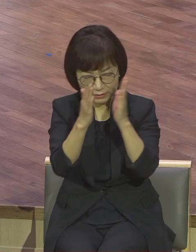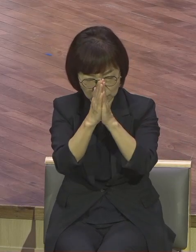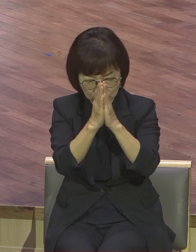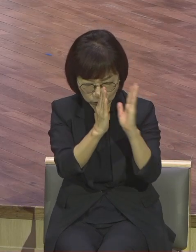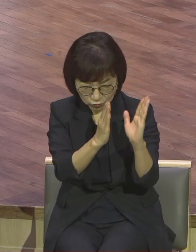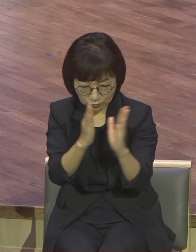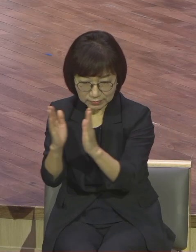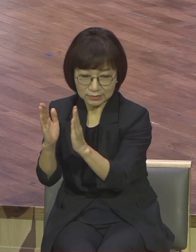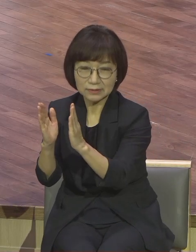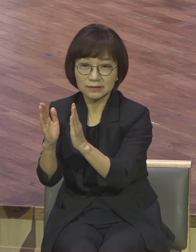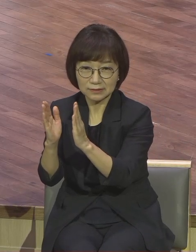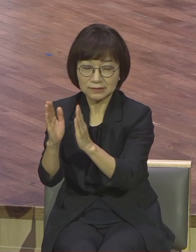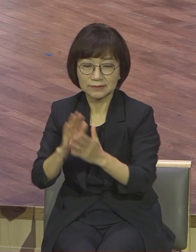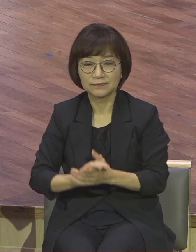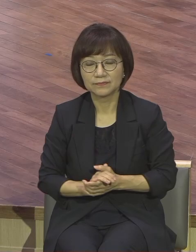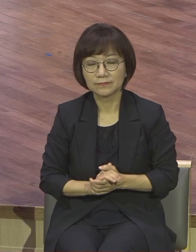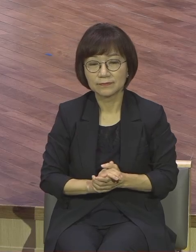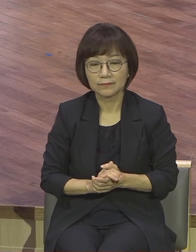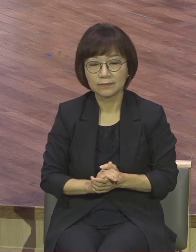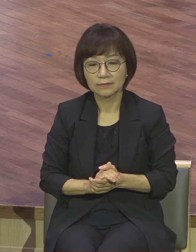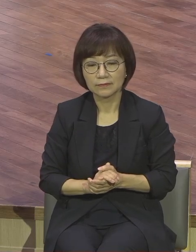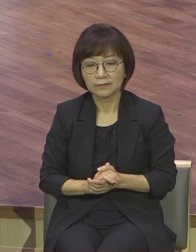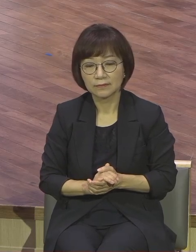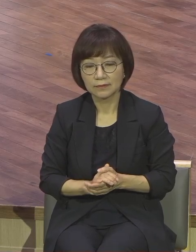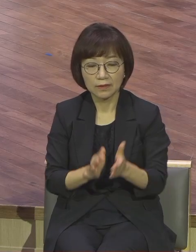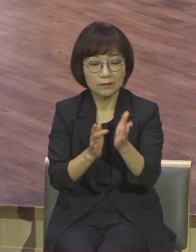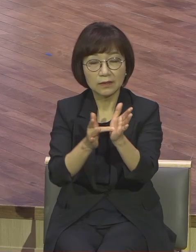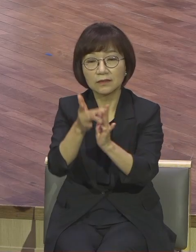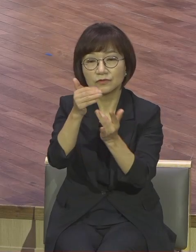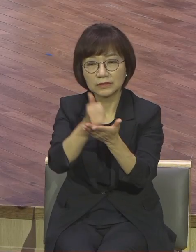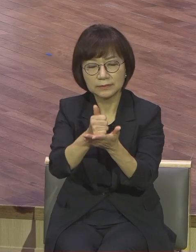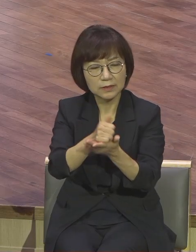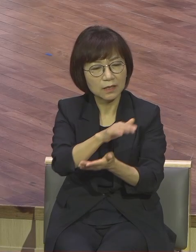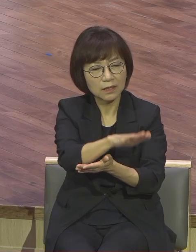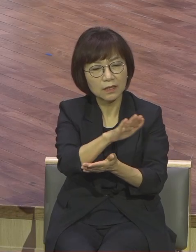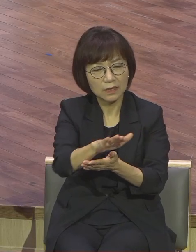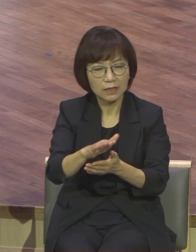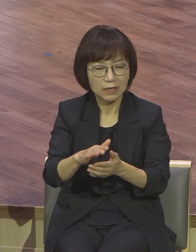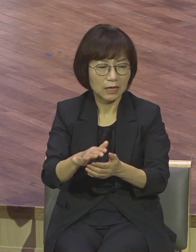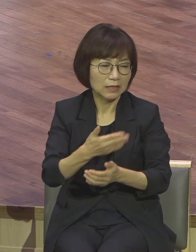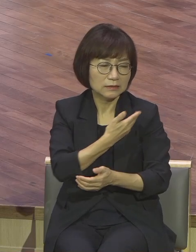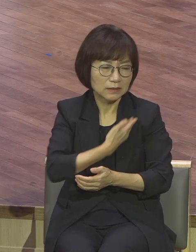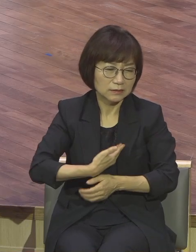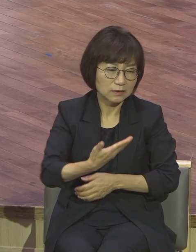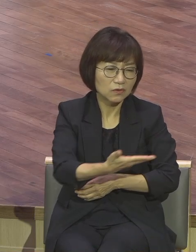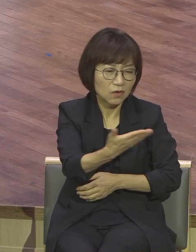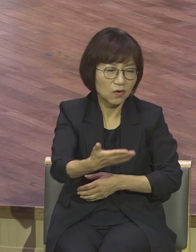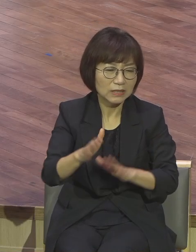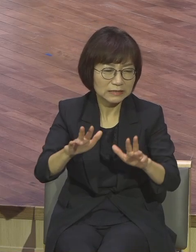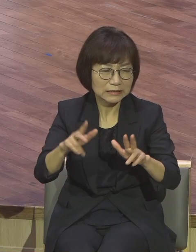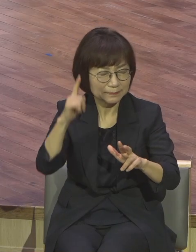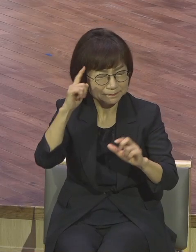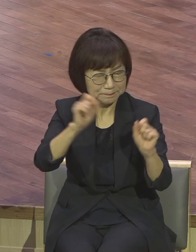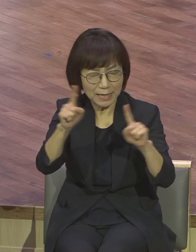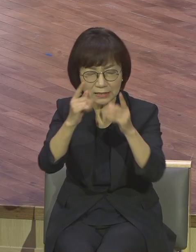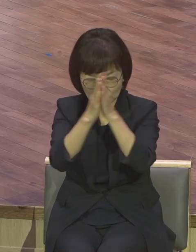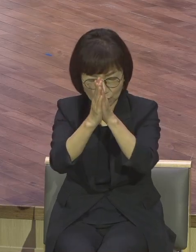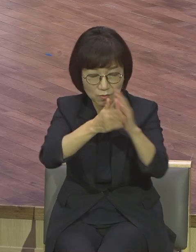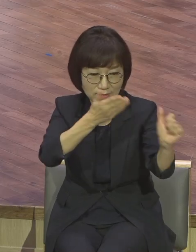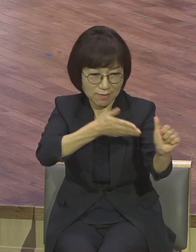특별히 예수님께서 지금 시간표가 깨어 기도할 시간표라는 사실을 제자들에게 말씀하고 계세요 본문에 앞에 있는